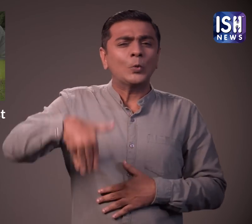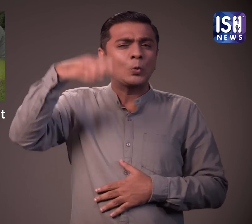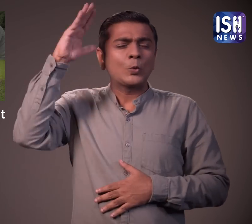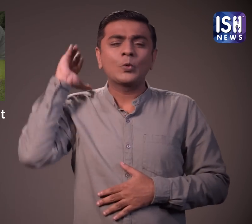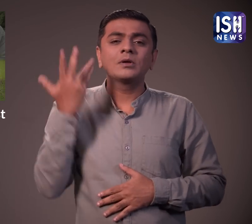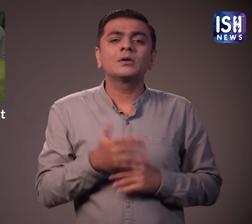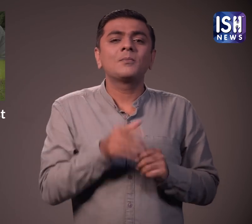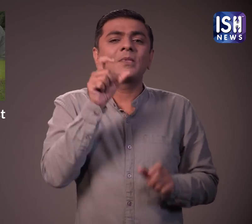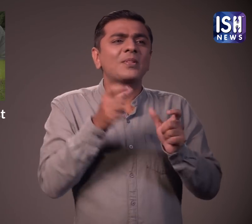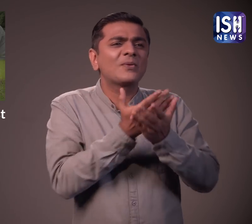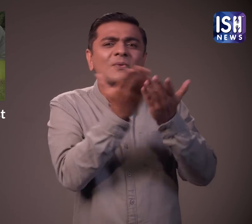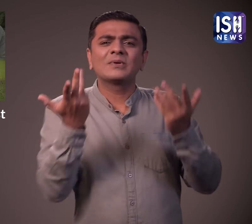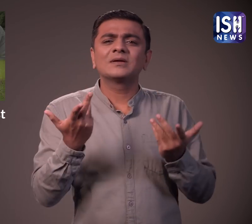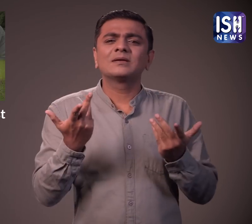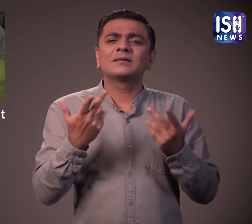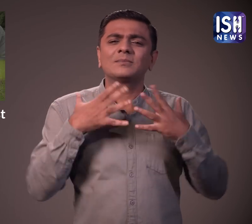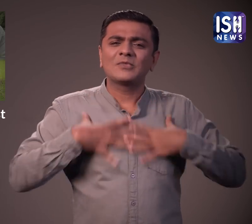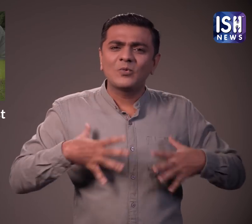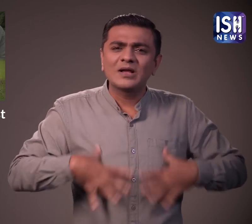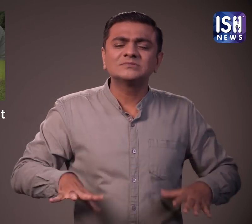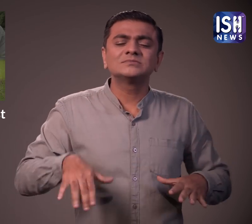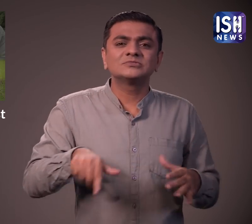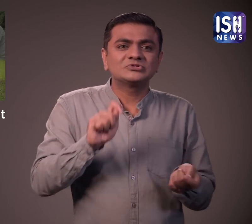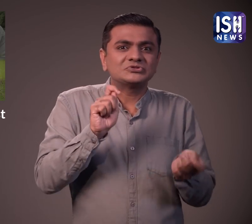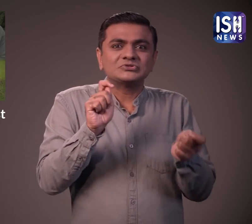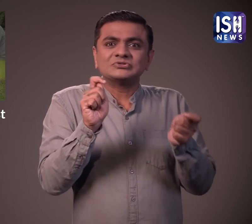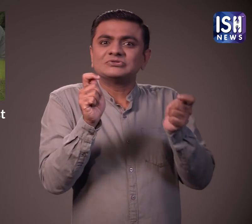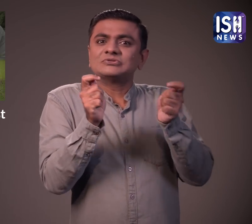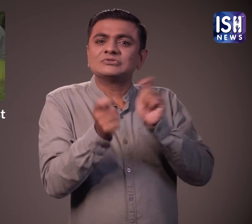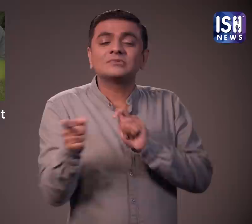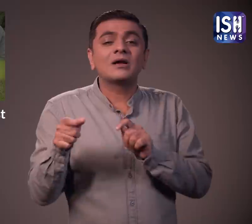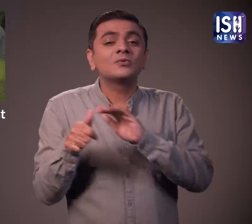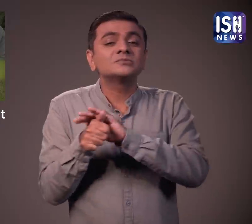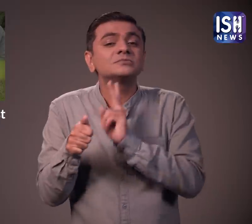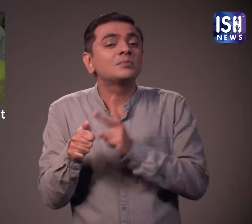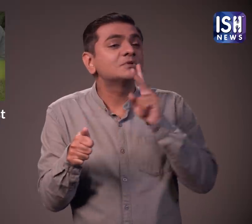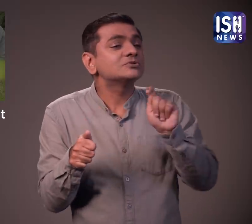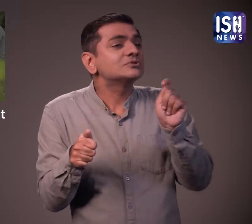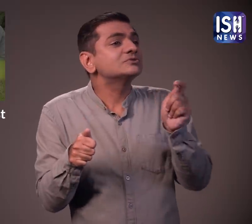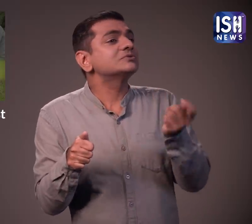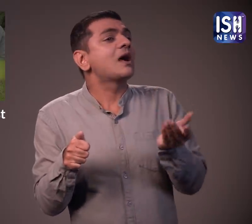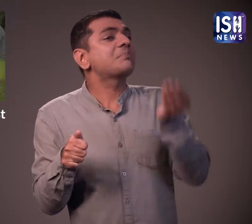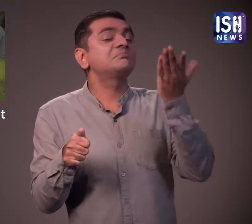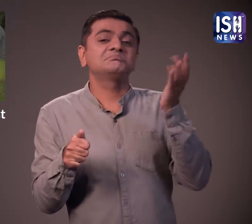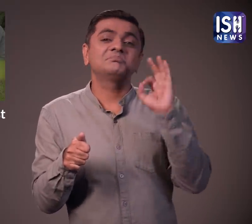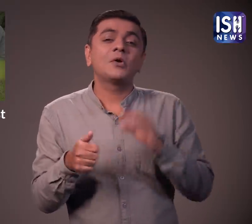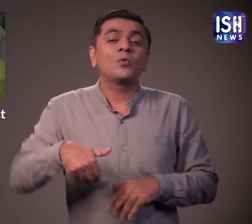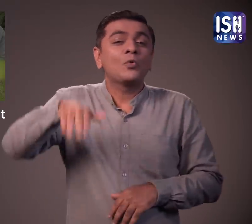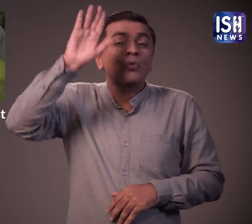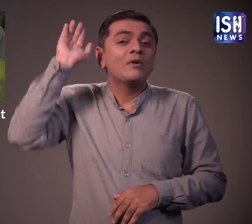जौनाथन ने लोगों की जीवन शैली को बदलते देखा है उसने